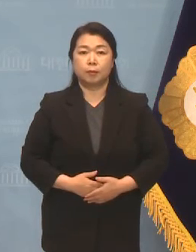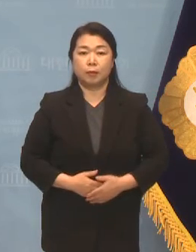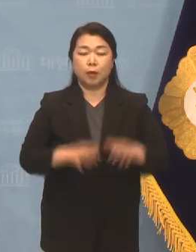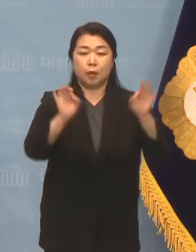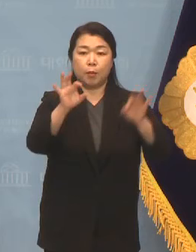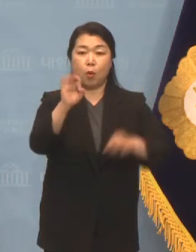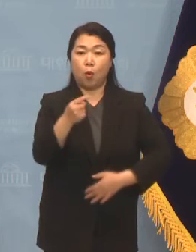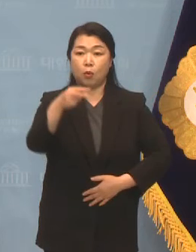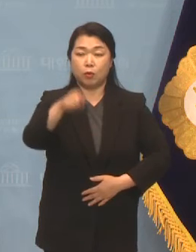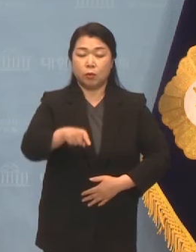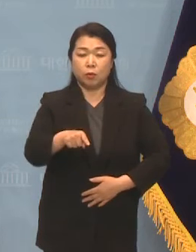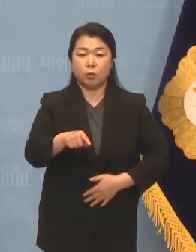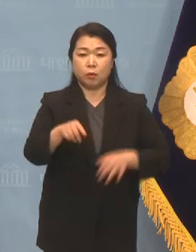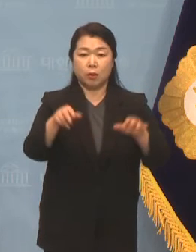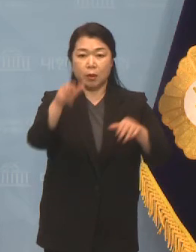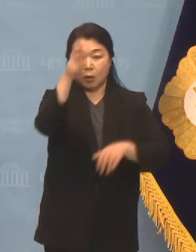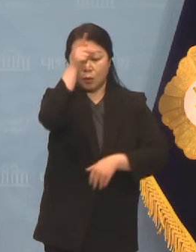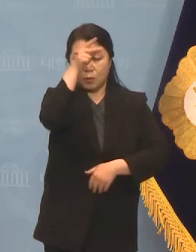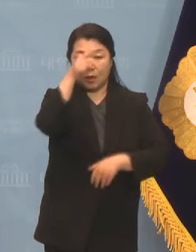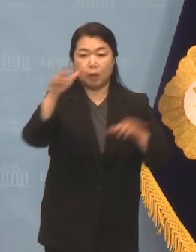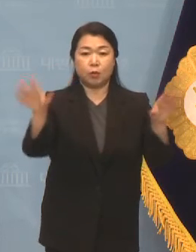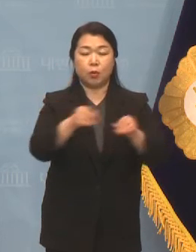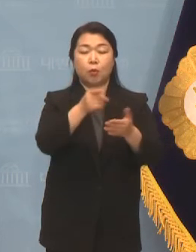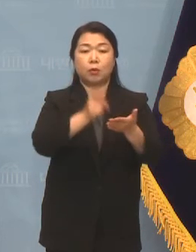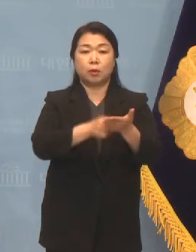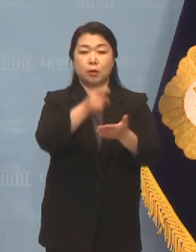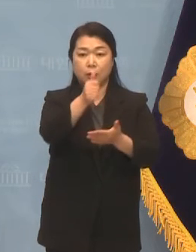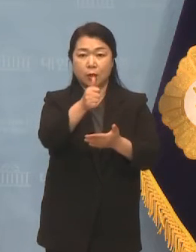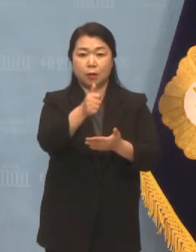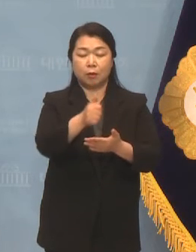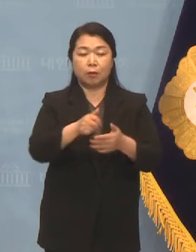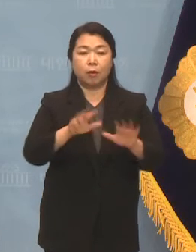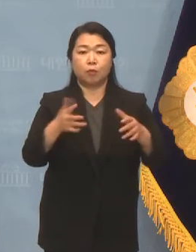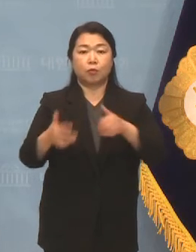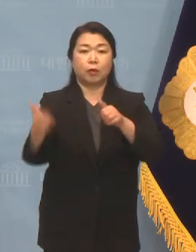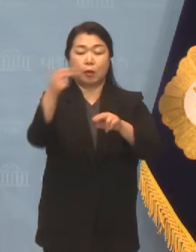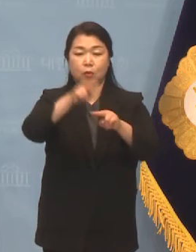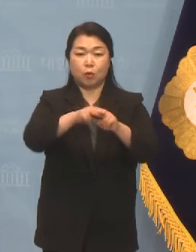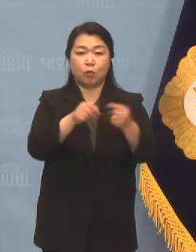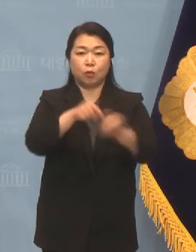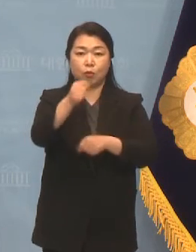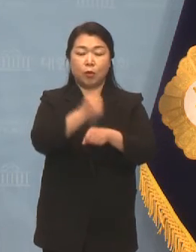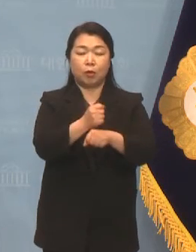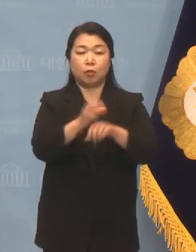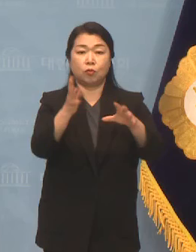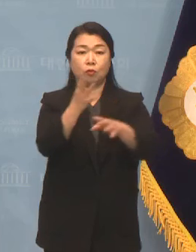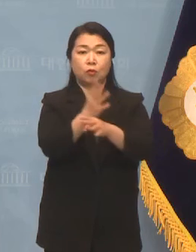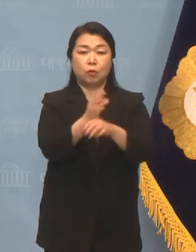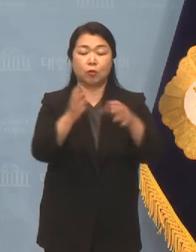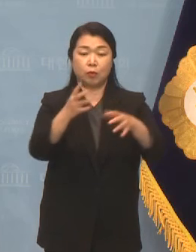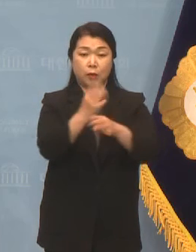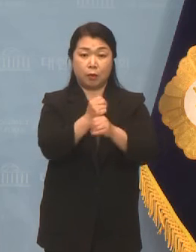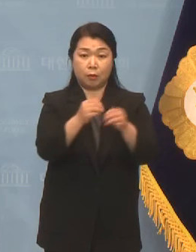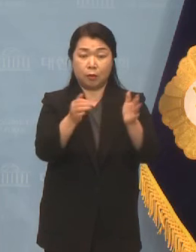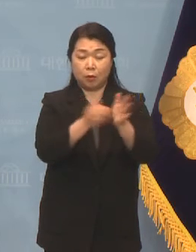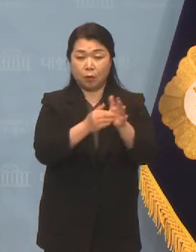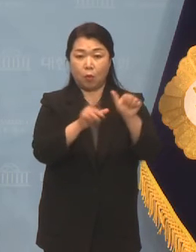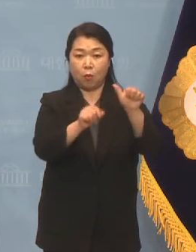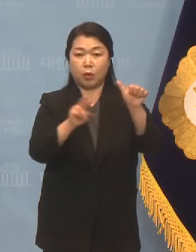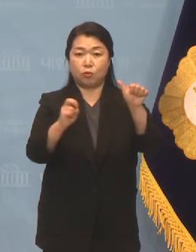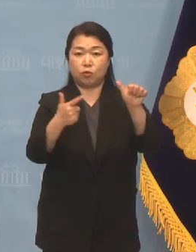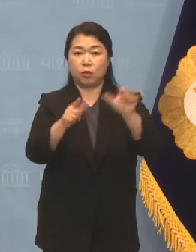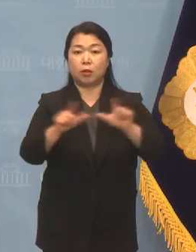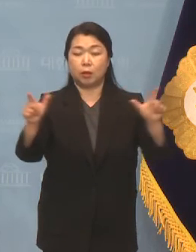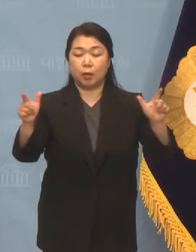김오수 검찰총장 후보자에 대한 인사청문회의 국회 처리기한은 관련법에 따라서 5월 26일까지입니다.